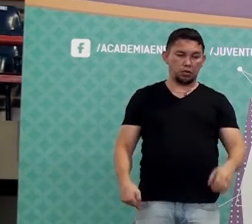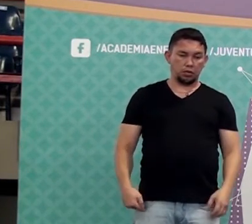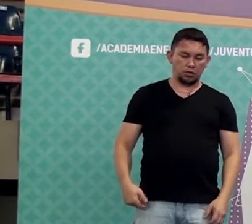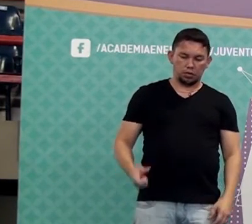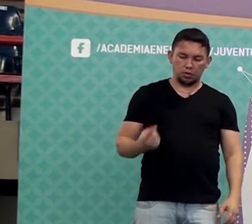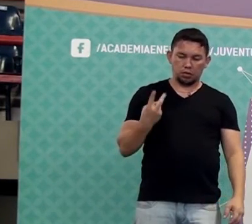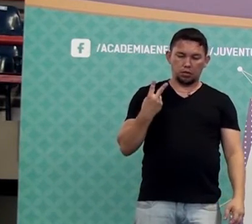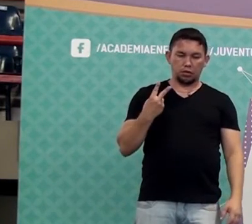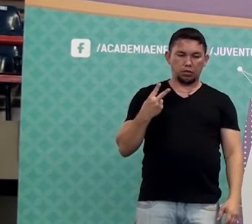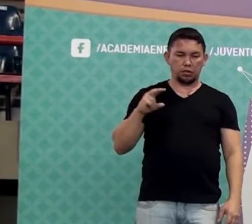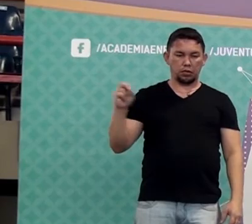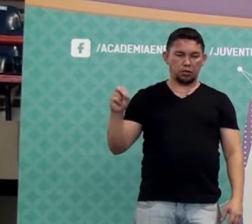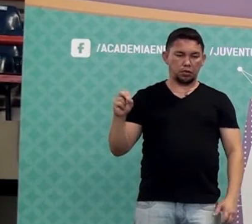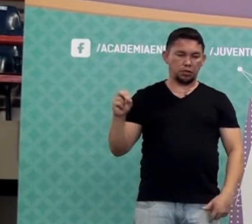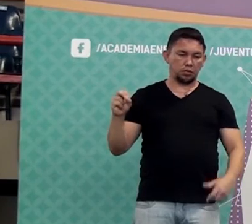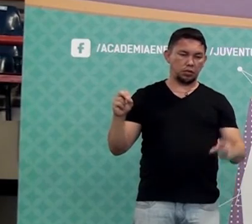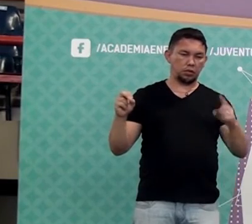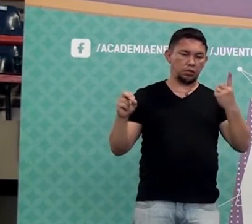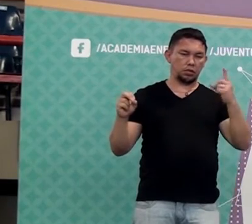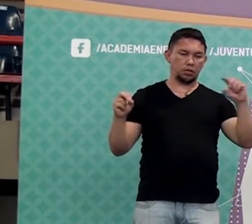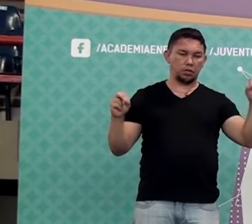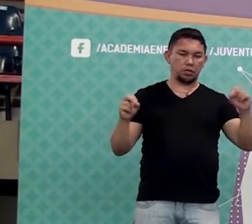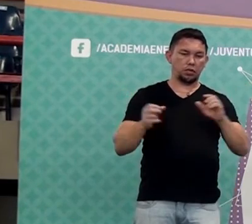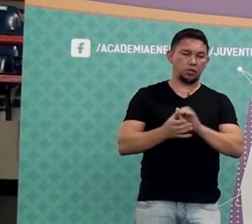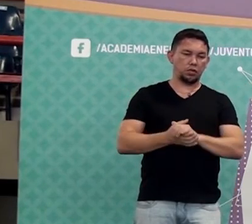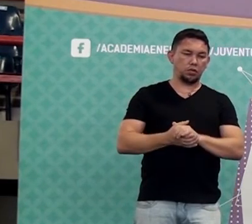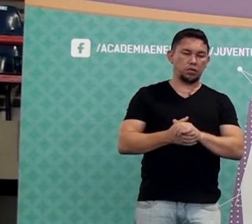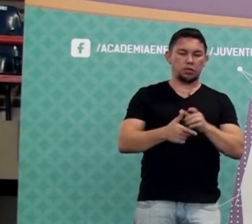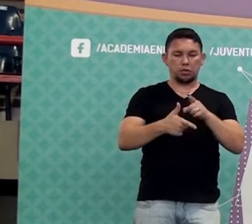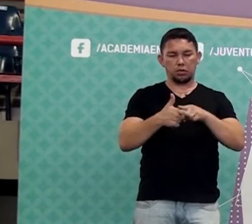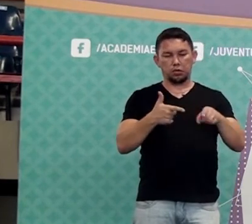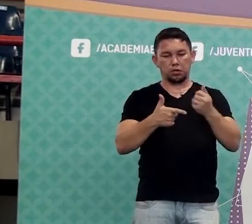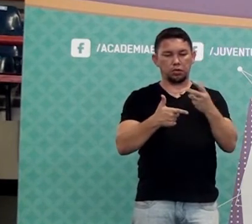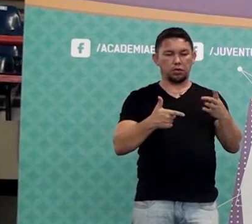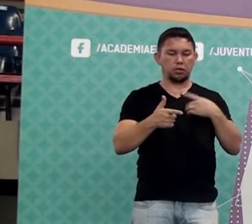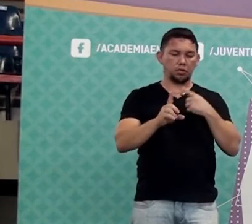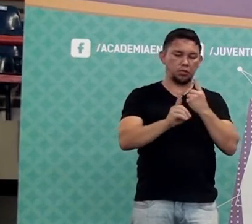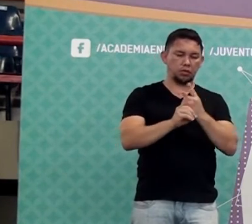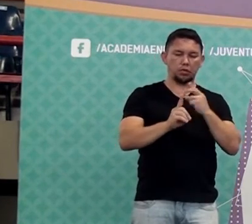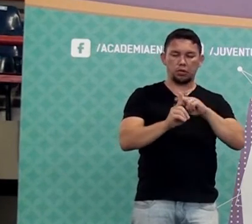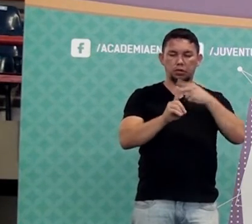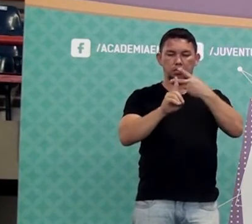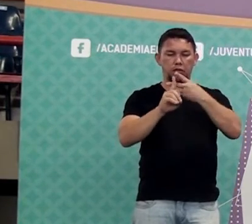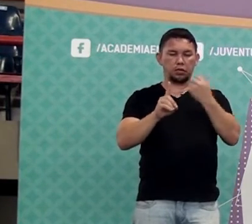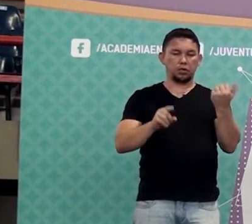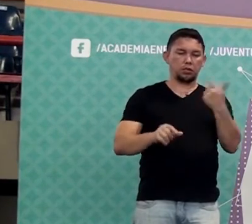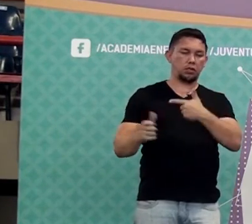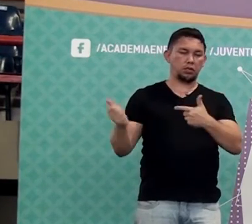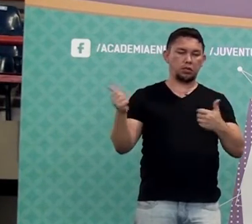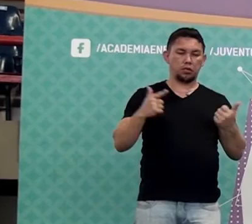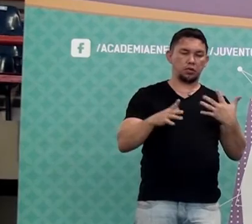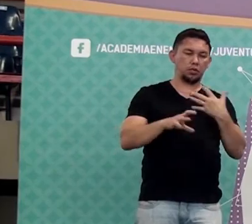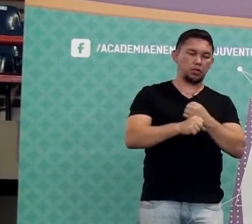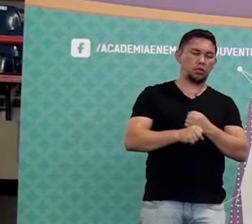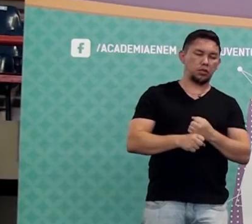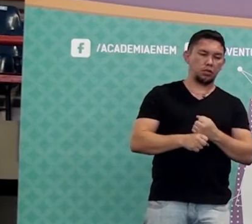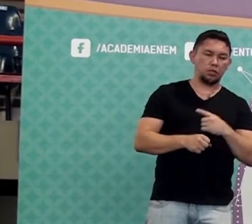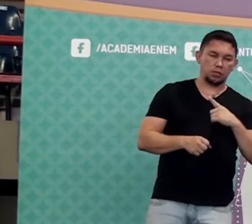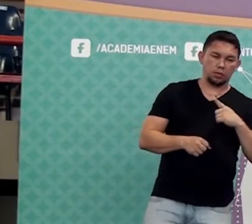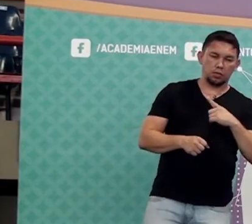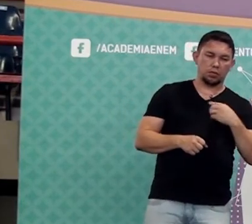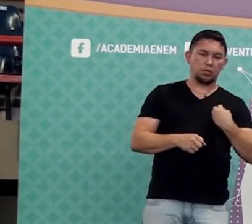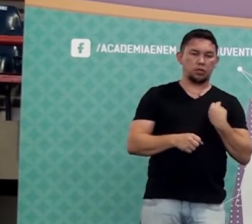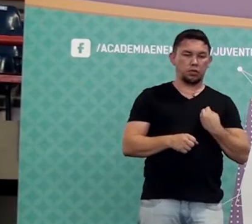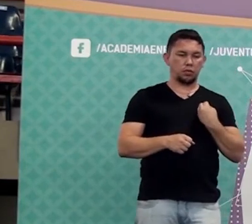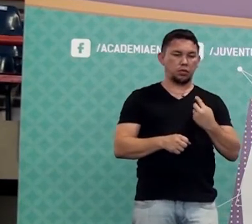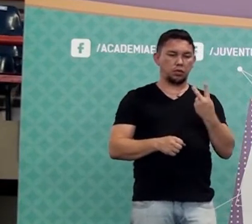200%. Tá claro? Então, dividindo, você sabe quantas vezes um é maior do o outro. Se eu dividir uma coisa pela outra e der